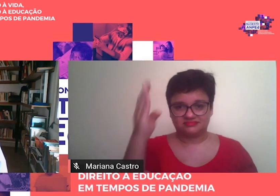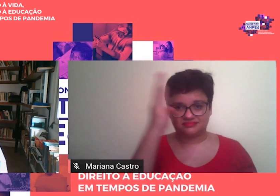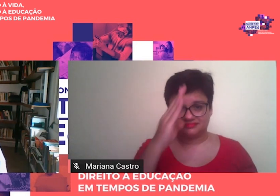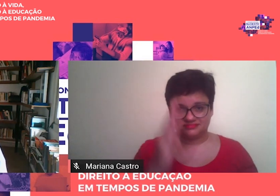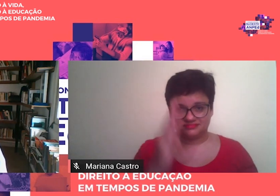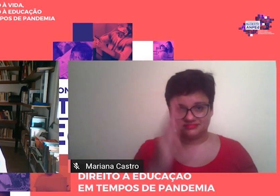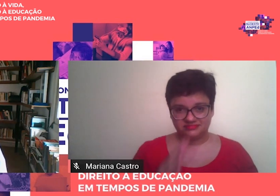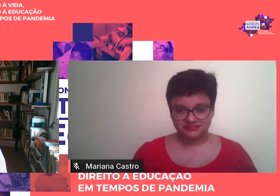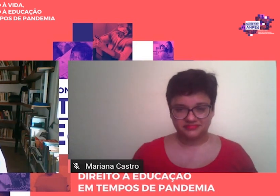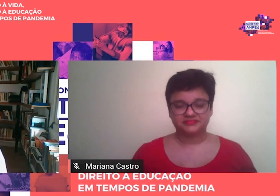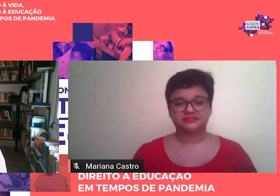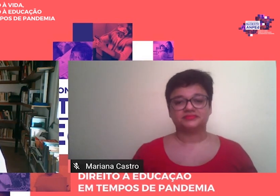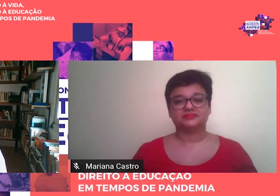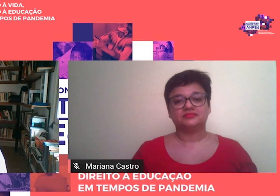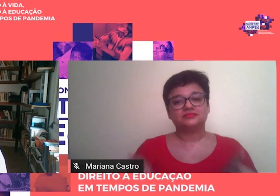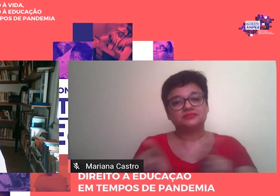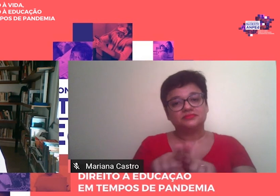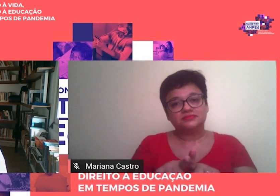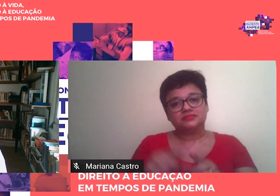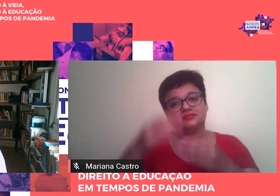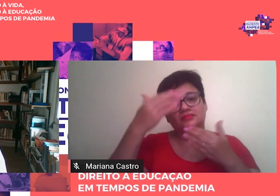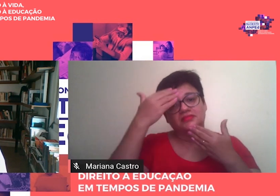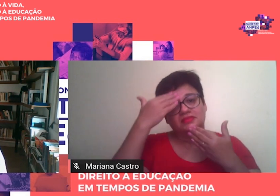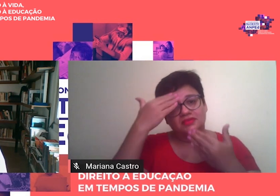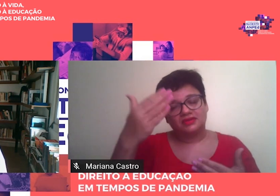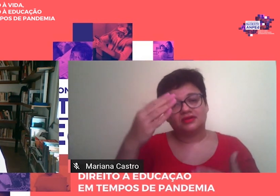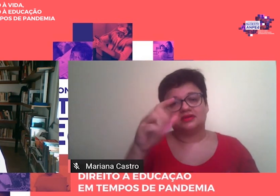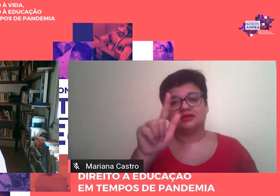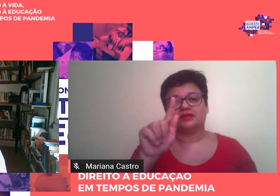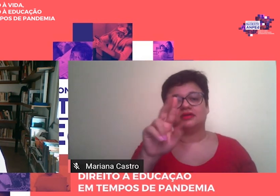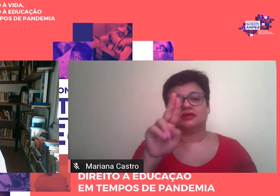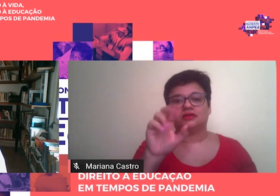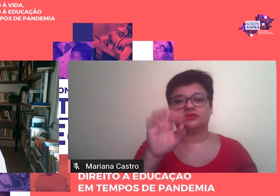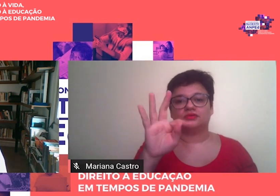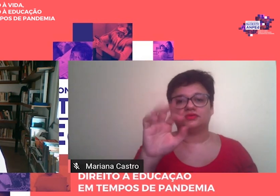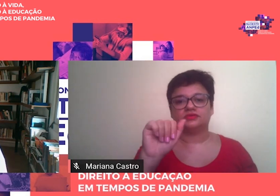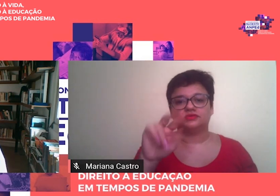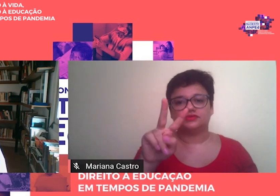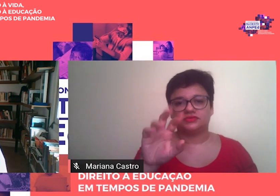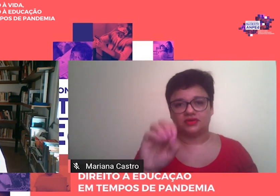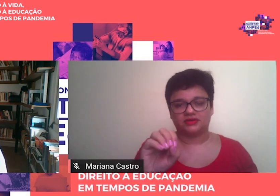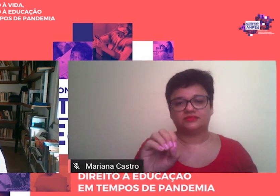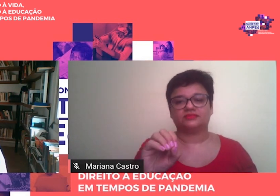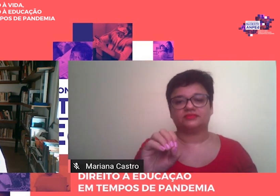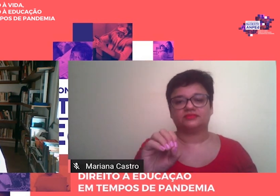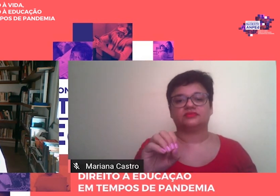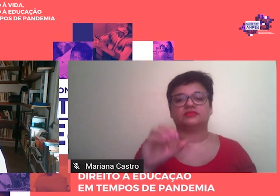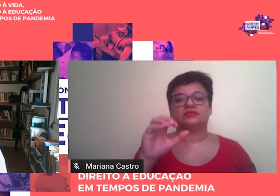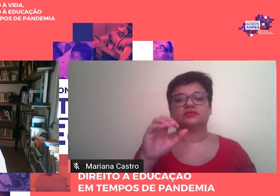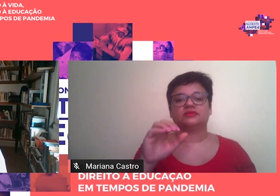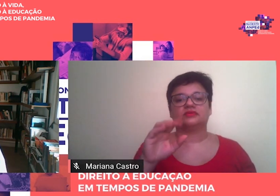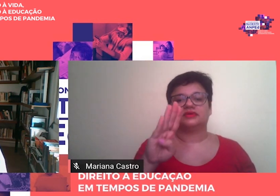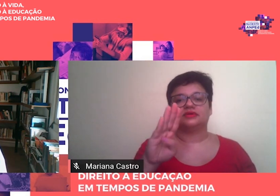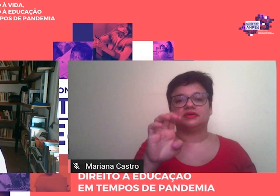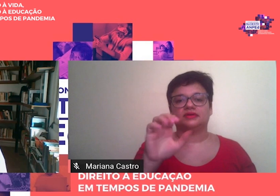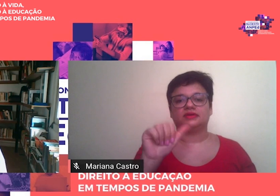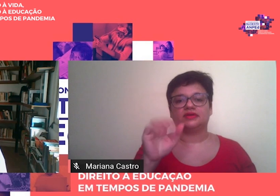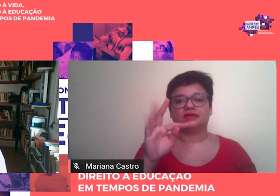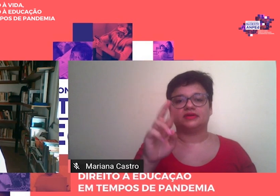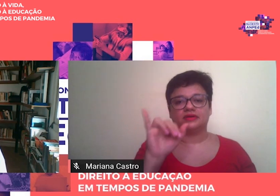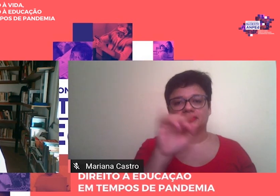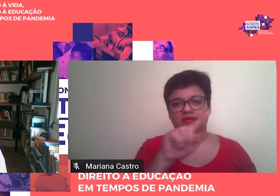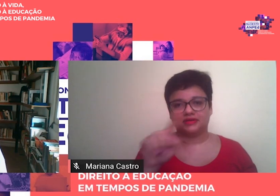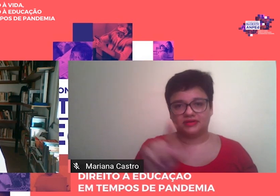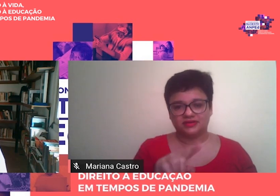Eu estendo ainda meus agradecimentos a Gustavo Fischmann e Maria Beatriz Luce, que, além de acolher essa